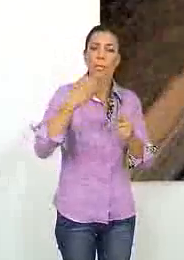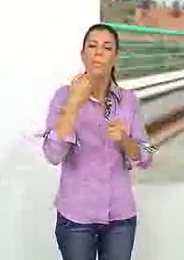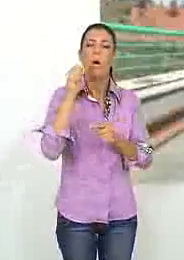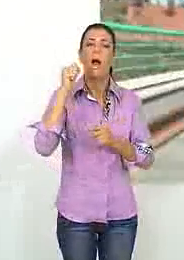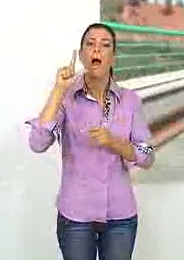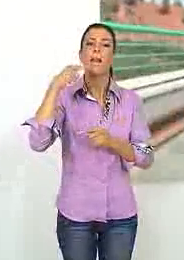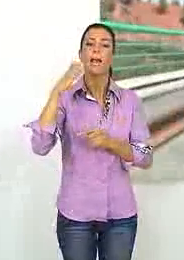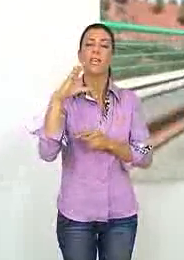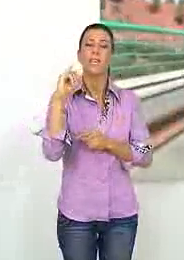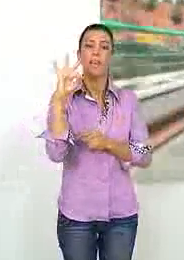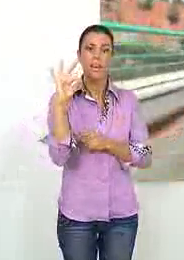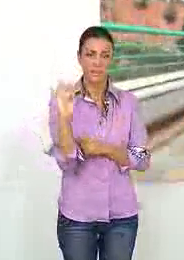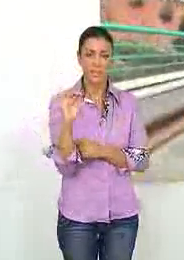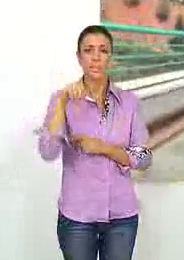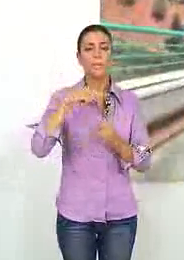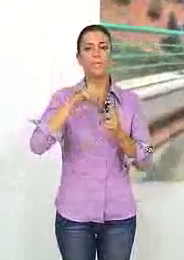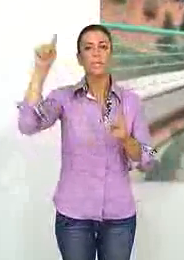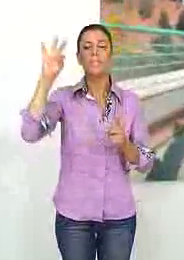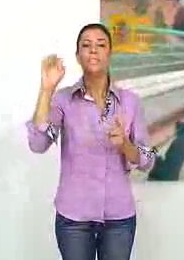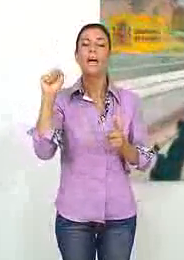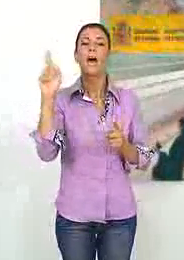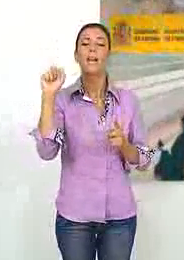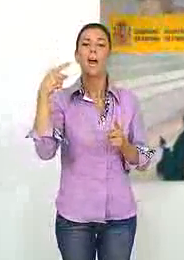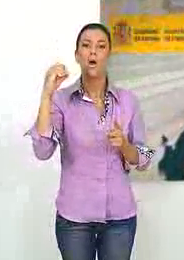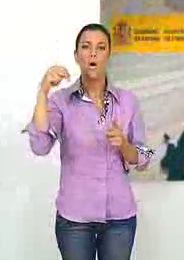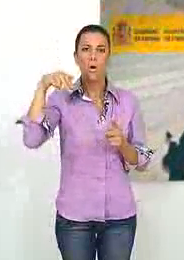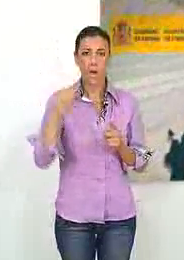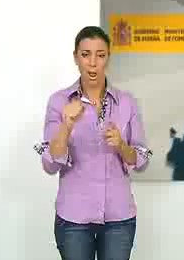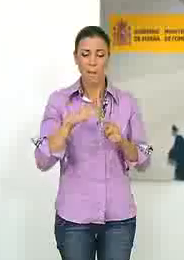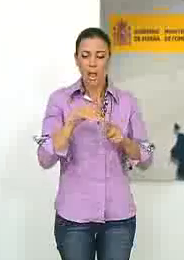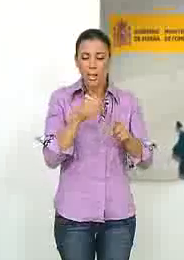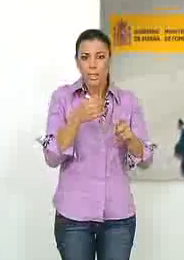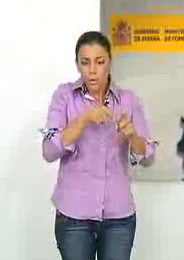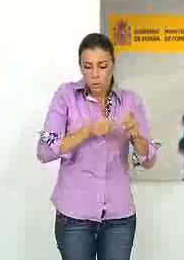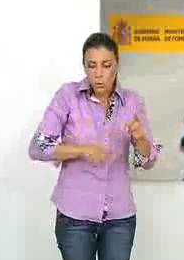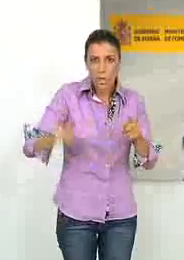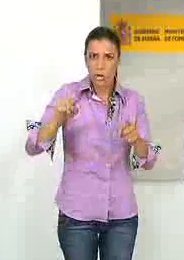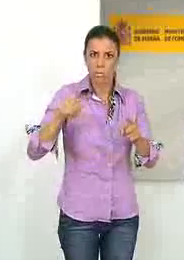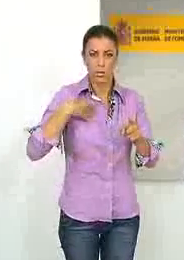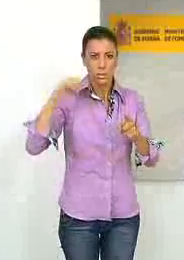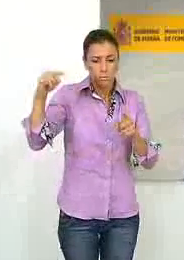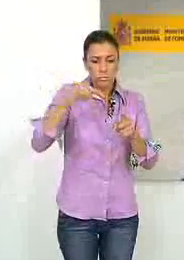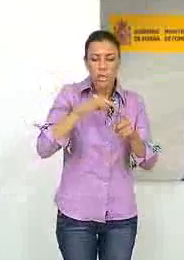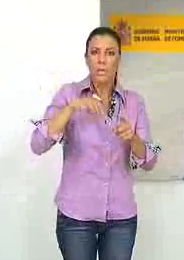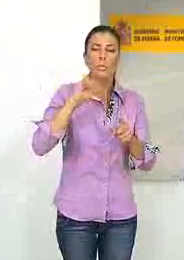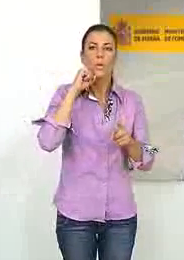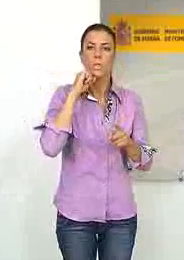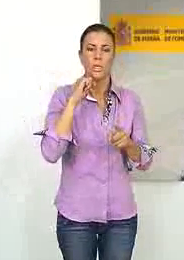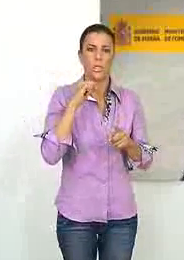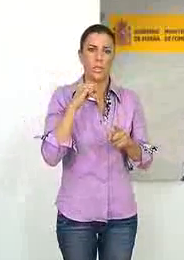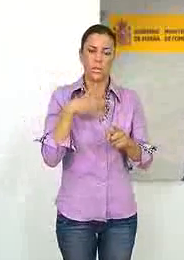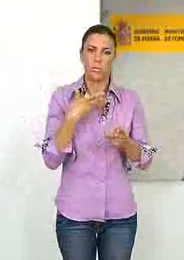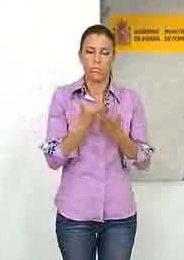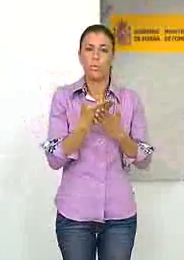entre Algeciras y Tarragona que sustituya al corredor ferroviario mediterráneo que pasaría por Motril, lo que